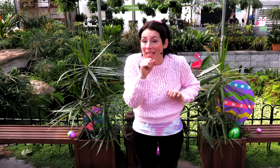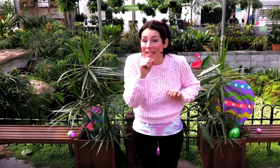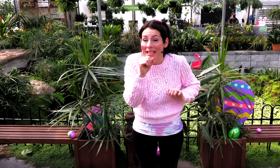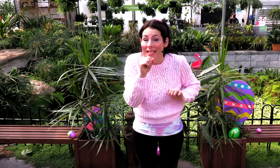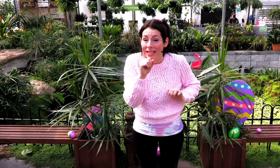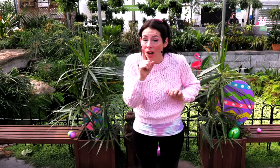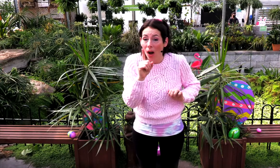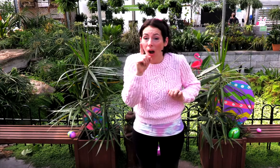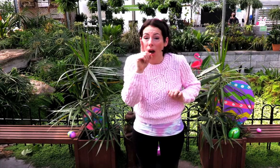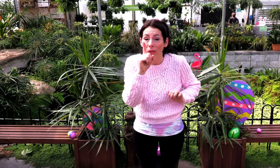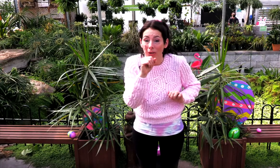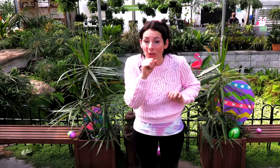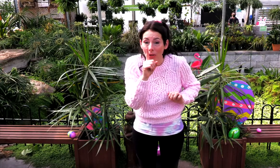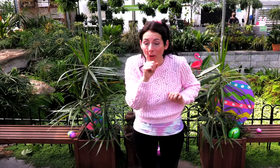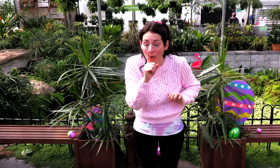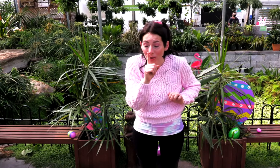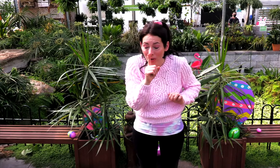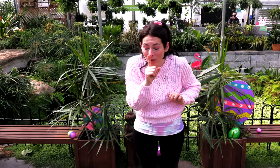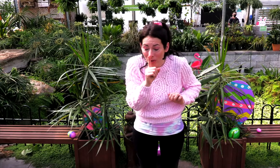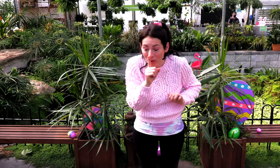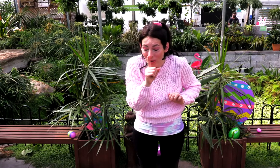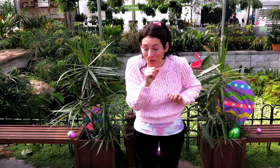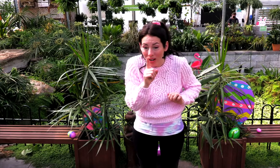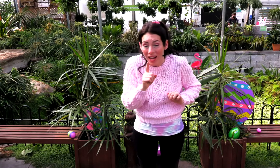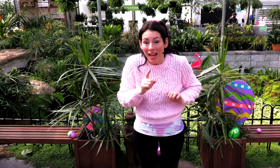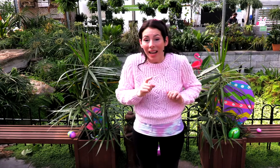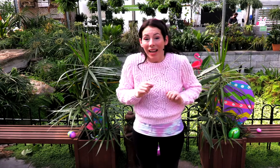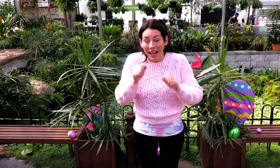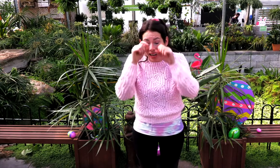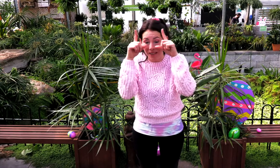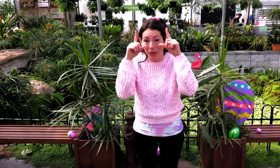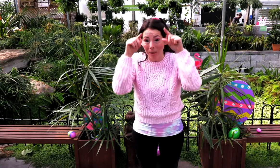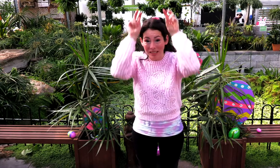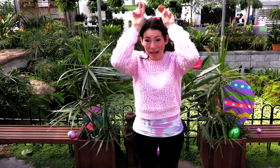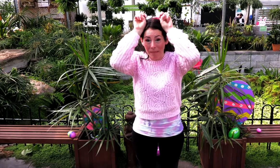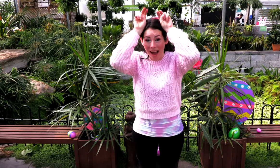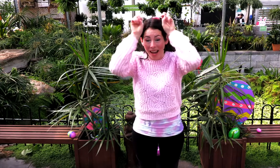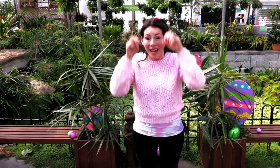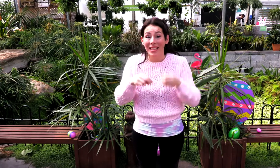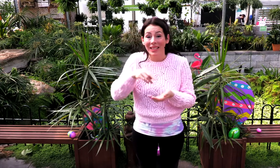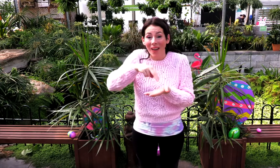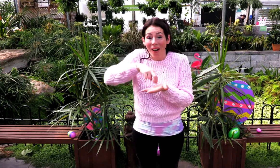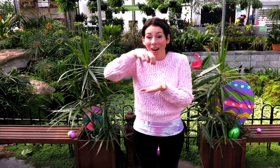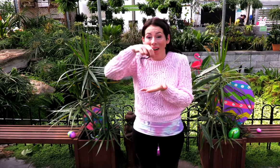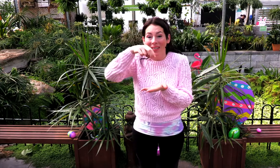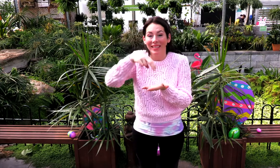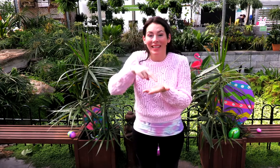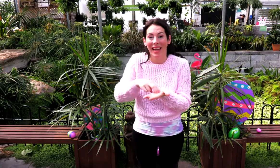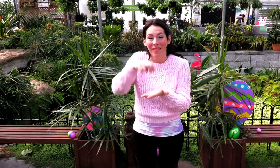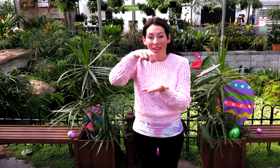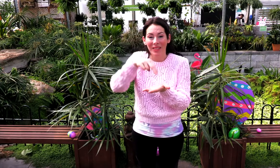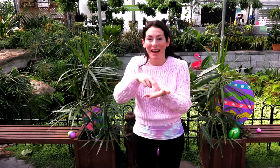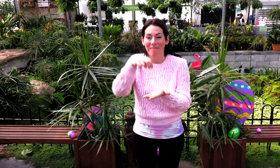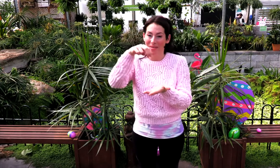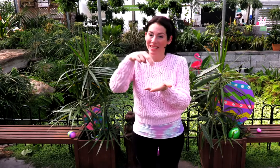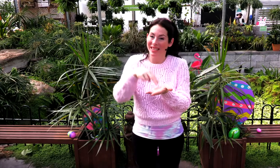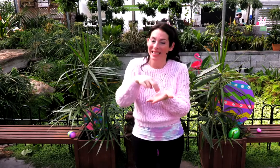silencieux. Réveille-toi petit lapin et saute! Réveille-toi petit